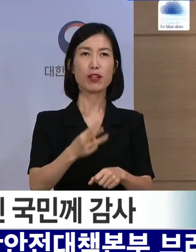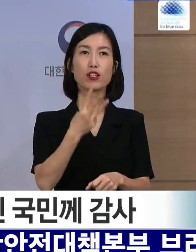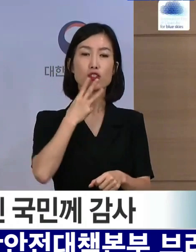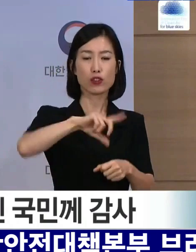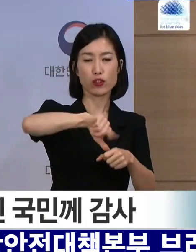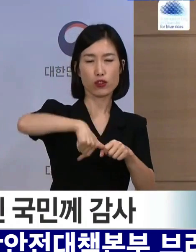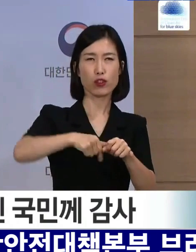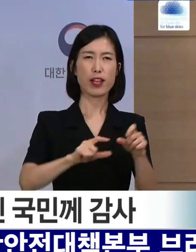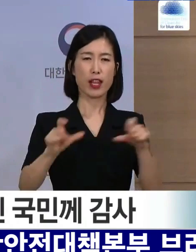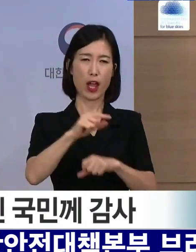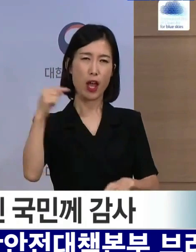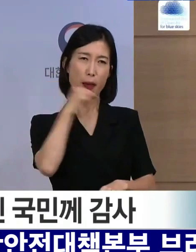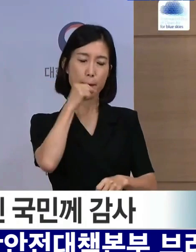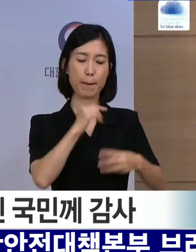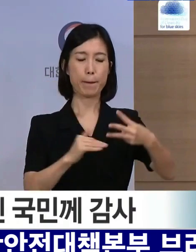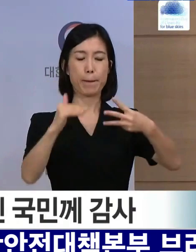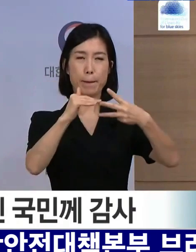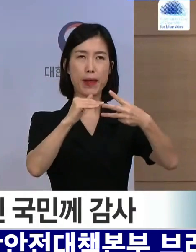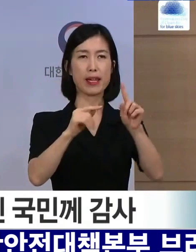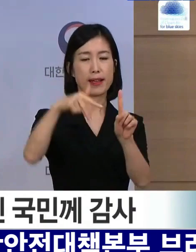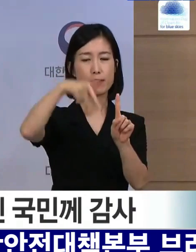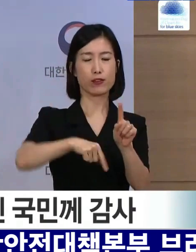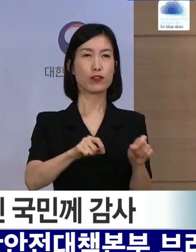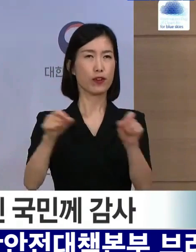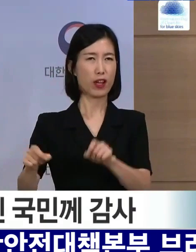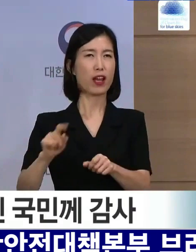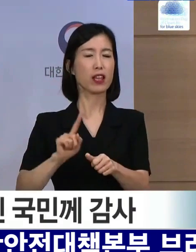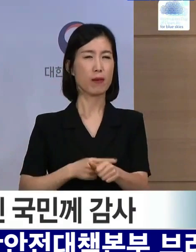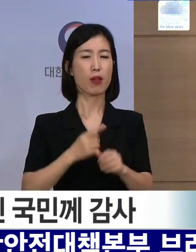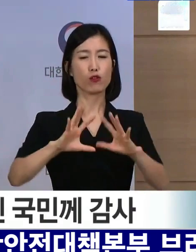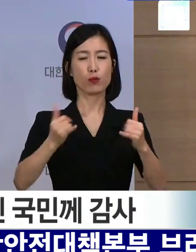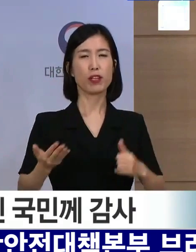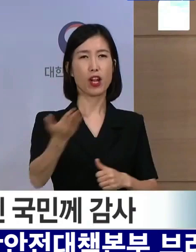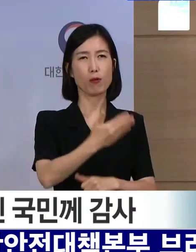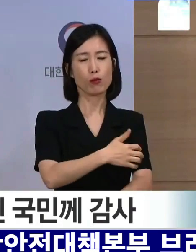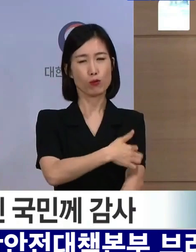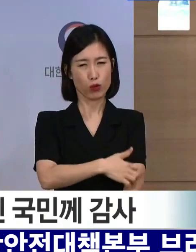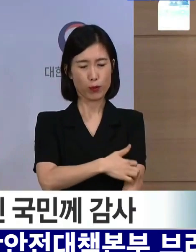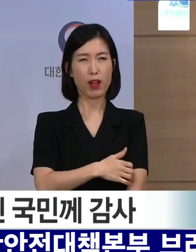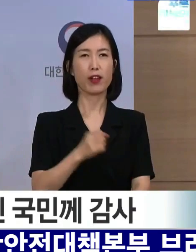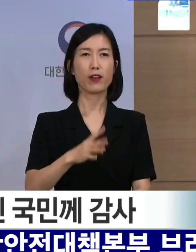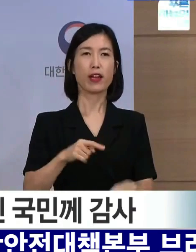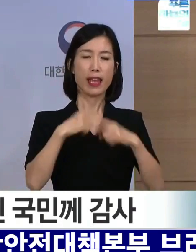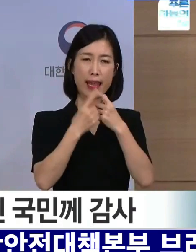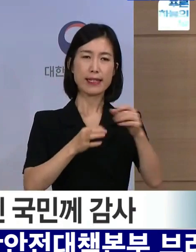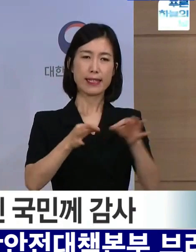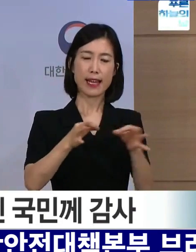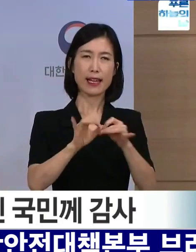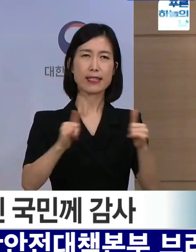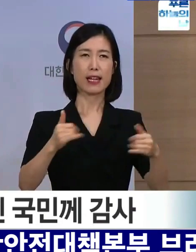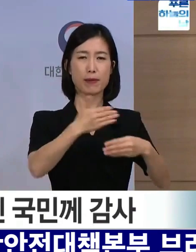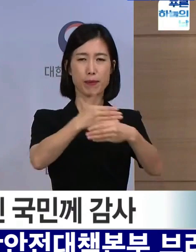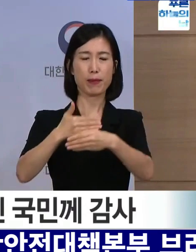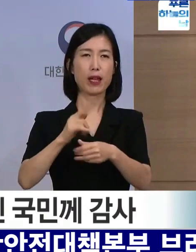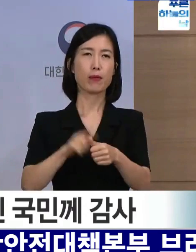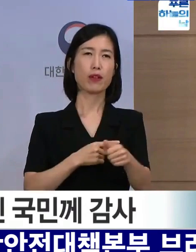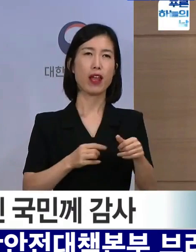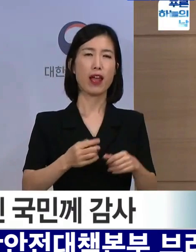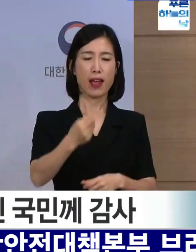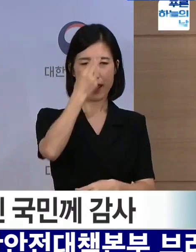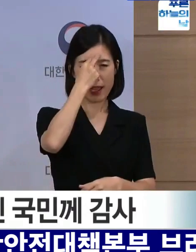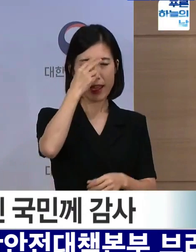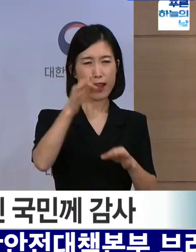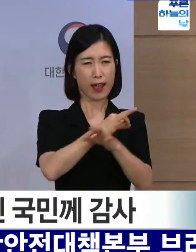강화된 조치를 1주간 연장하여 많은 국민들께서 불편하고 자영업자 등의 경제적 타격이 크고 생활이